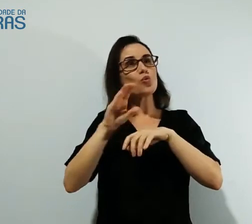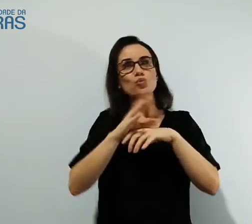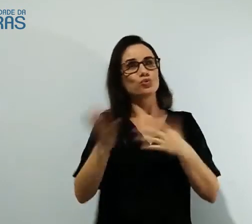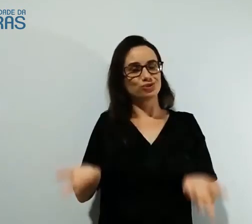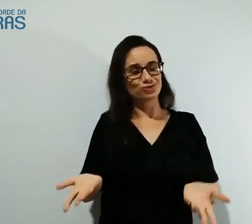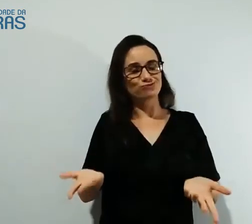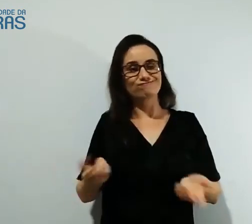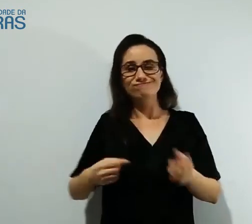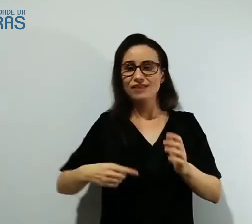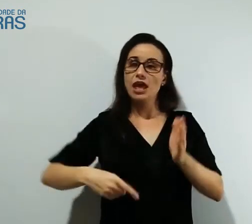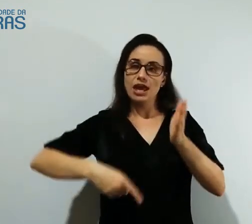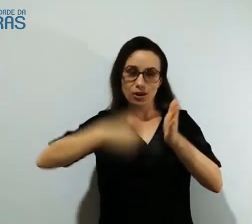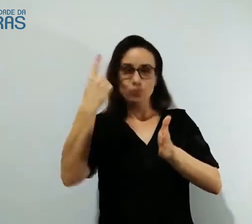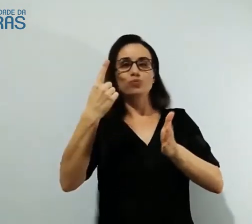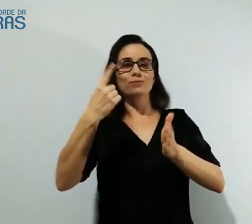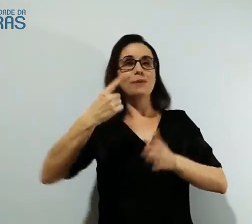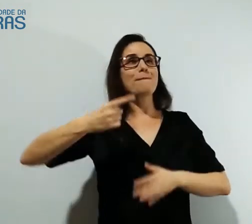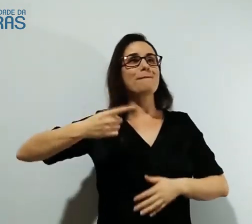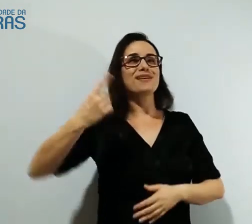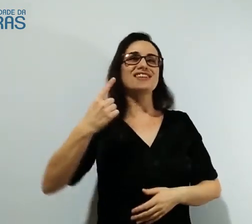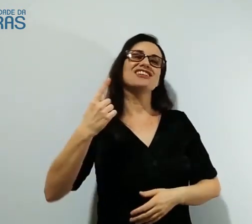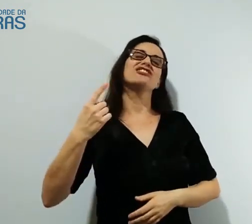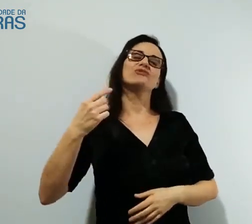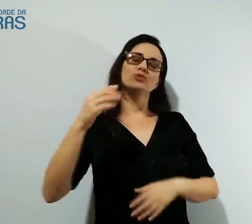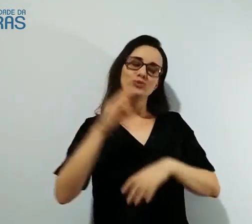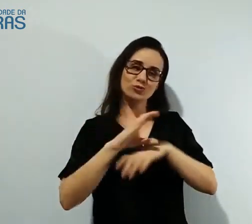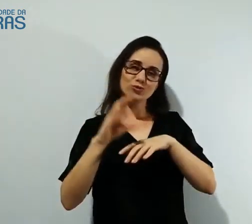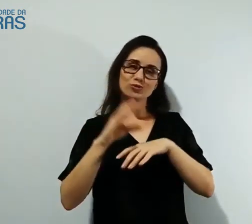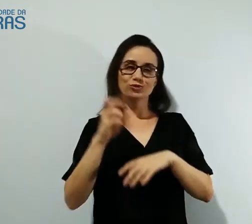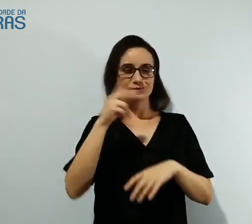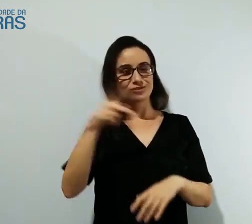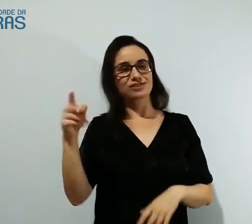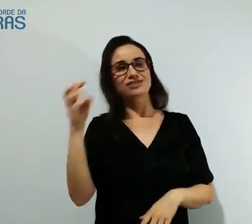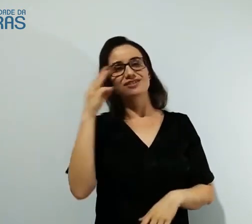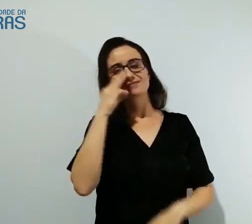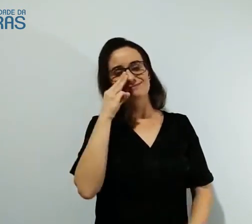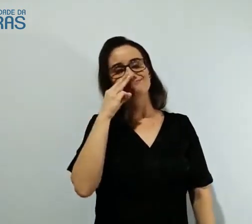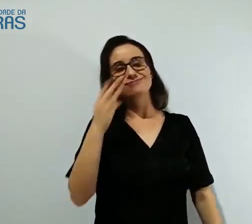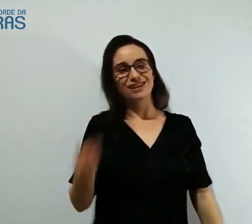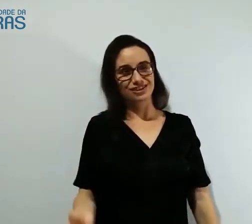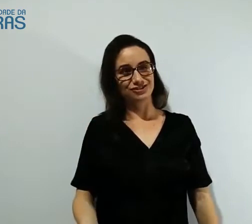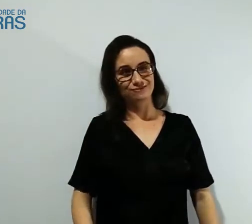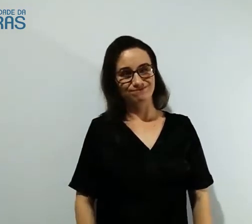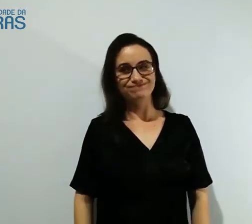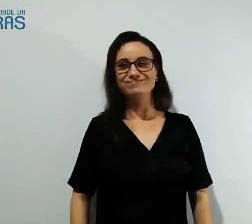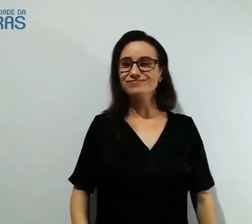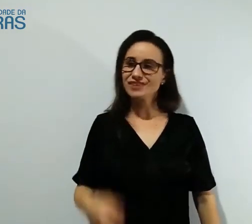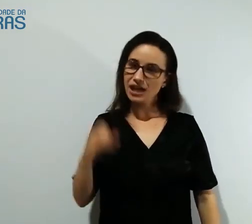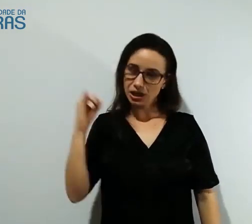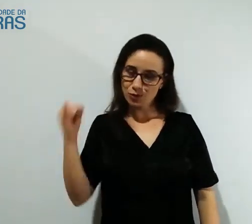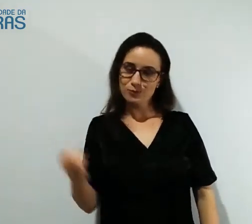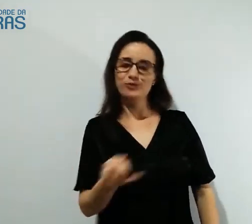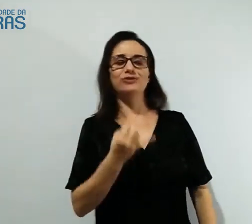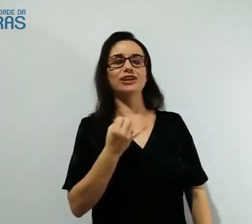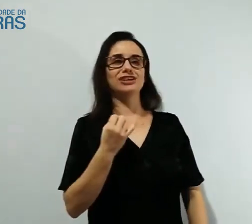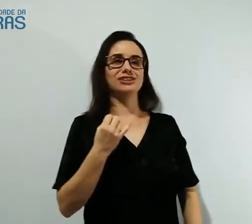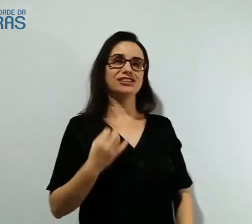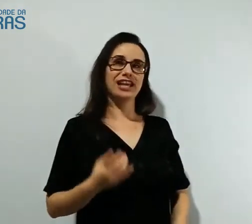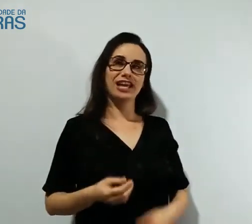feito nenhum curso de libras. E através do método fluente em libras do professor Madison Barreto, eu consegui